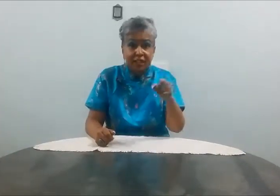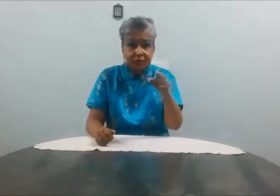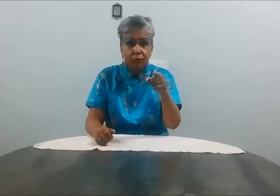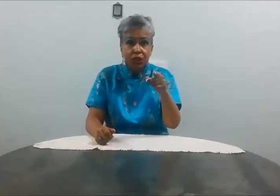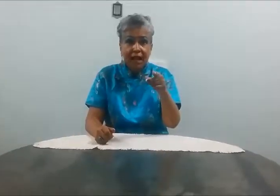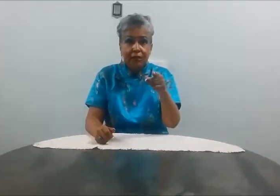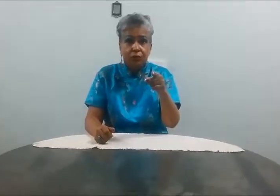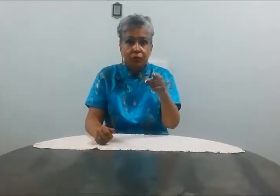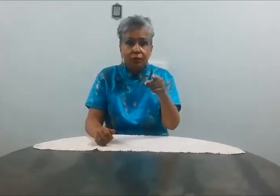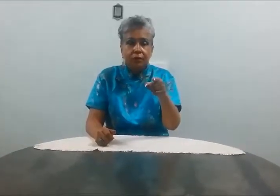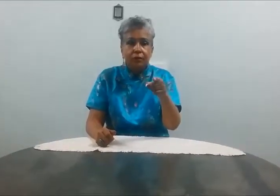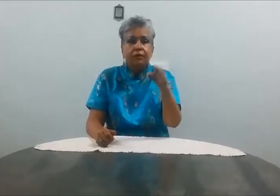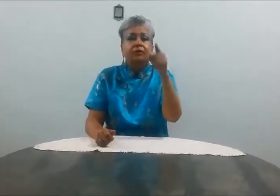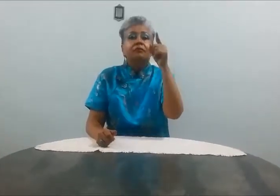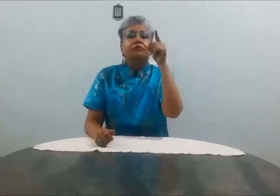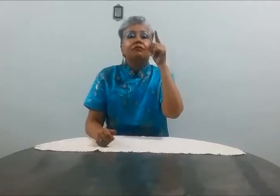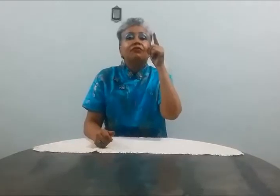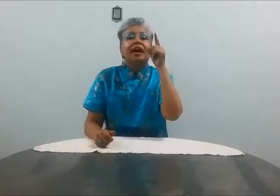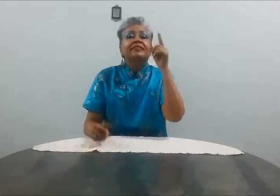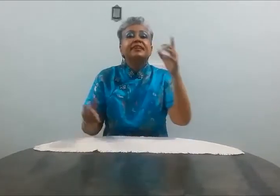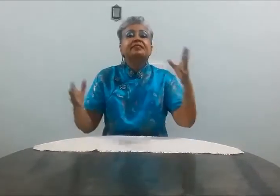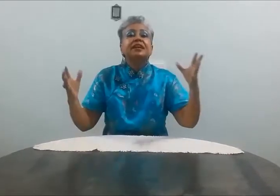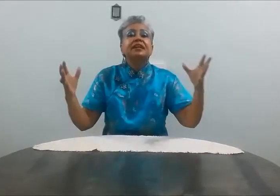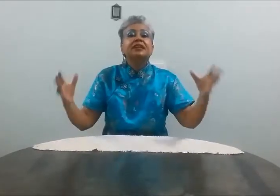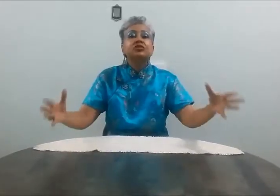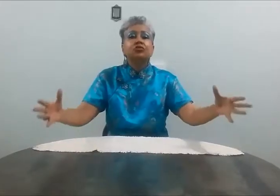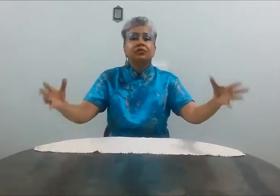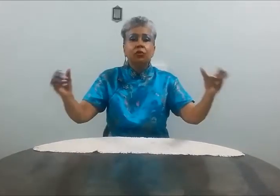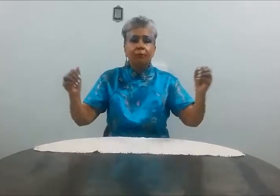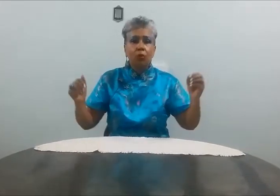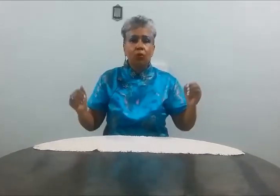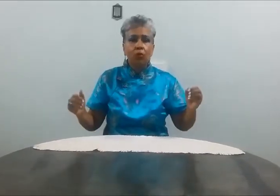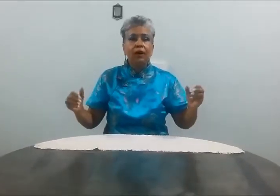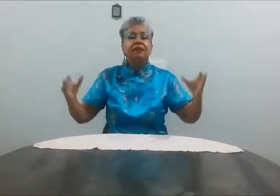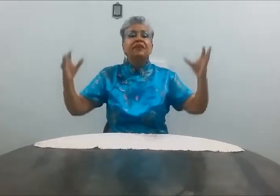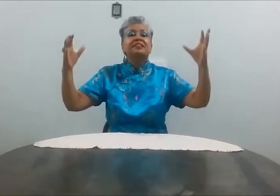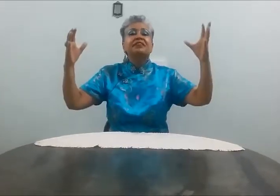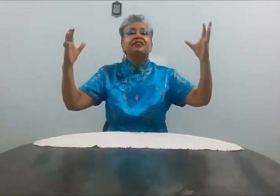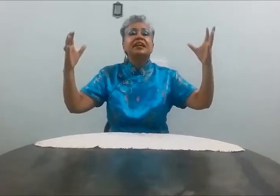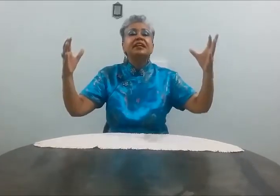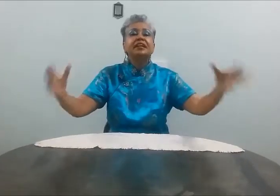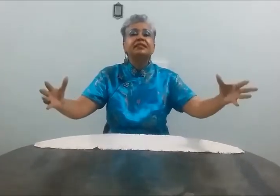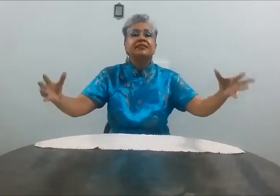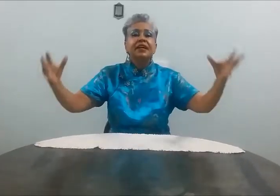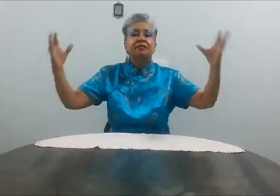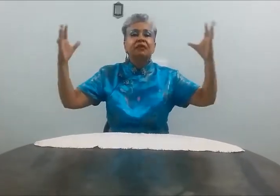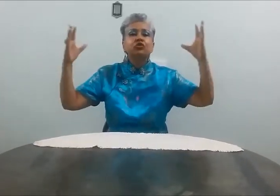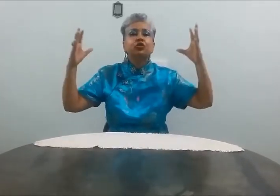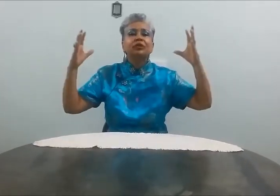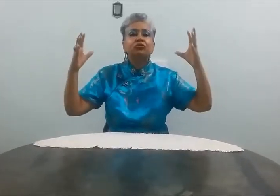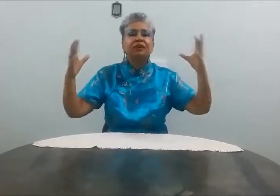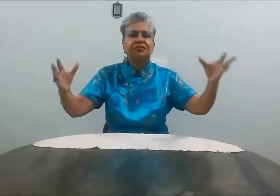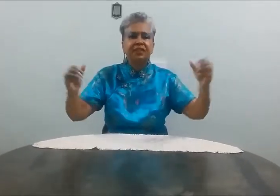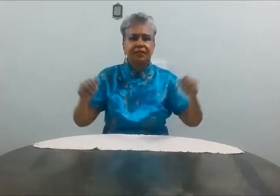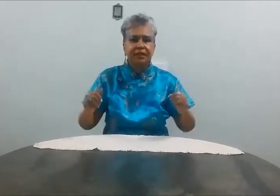deixar esse ciúme de lado. Vai ser feliz com o seu amor, vai ser feliz, vai construir sua vida.